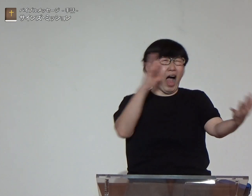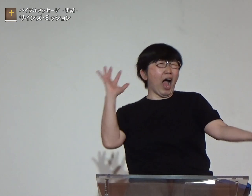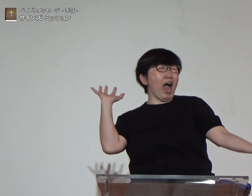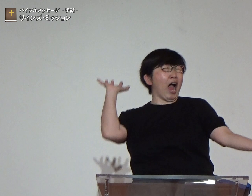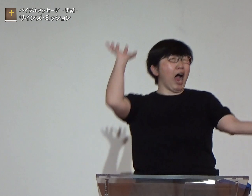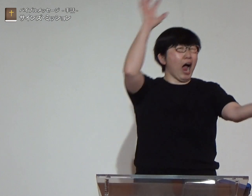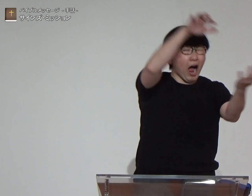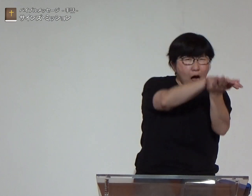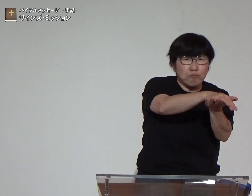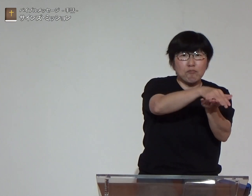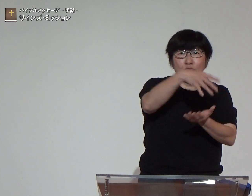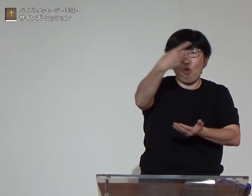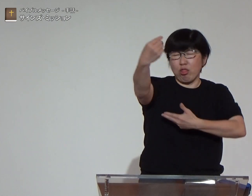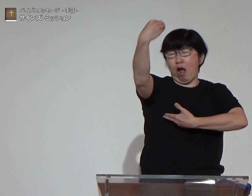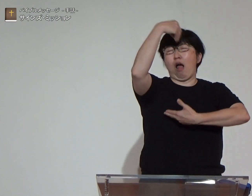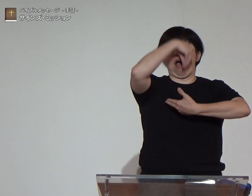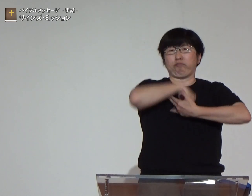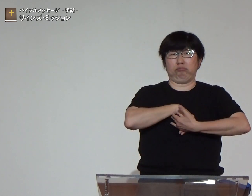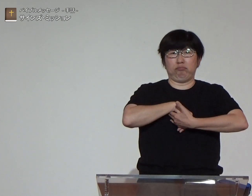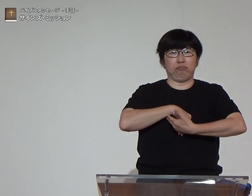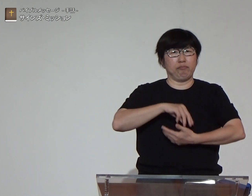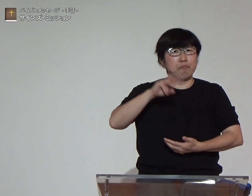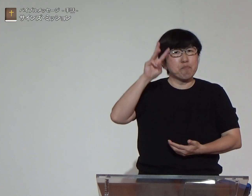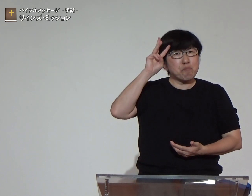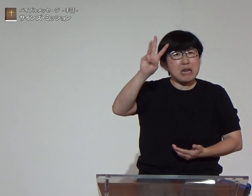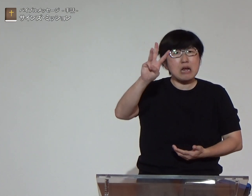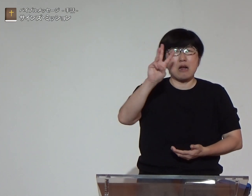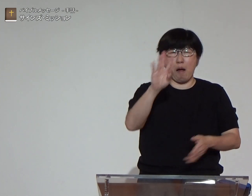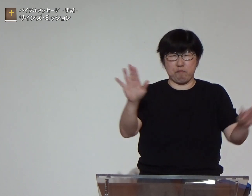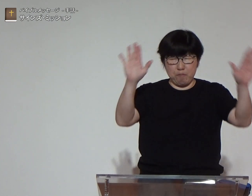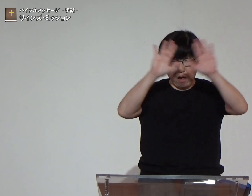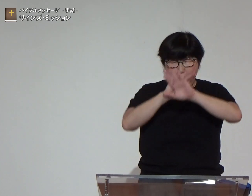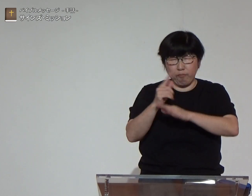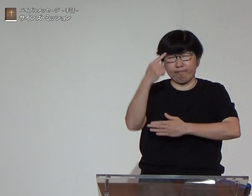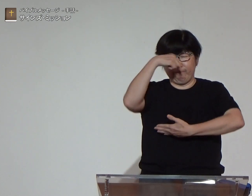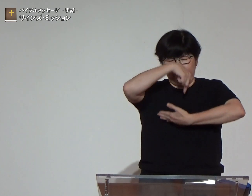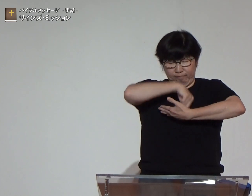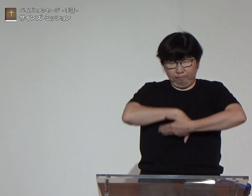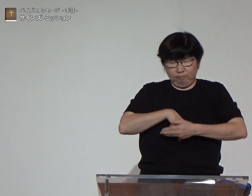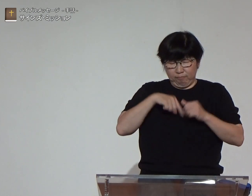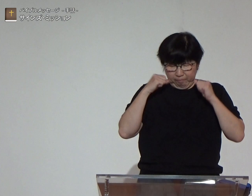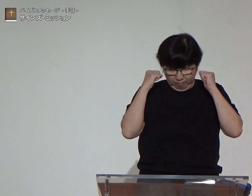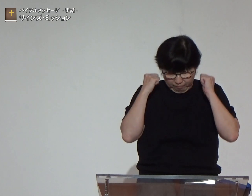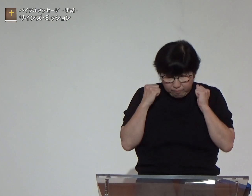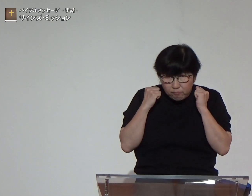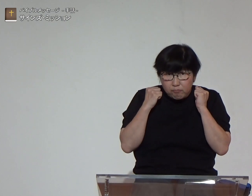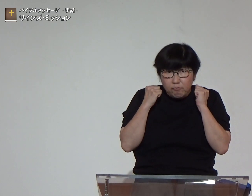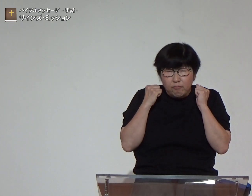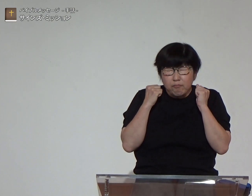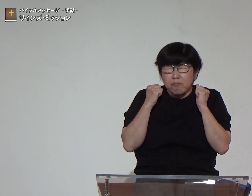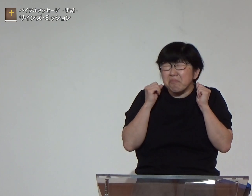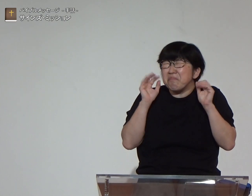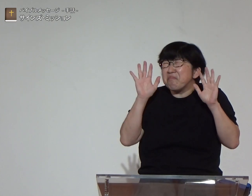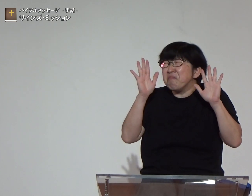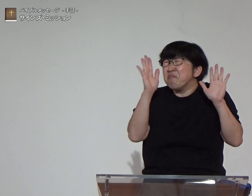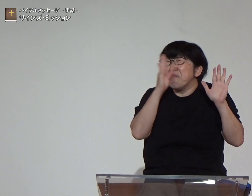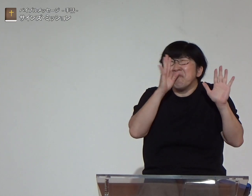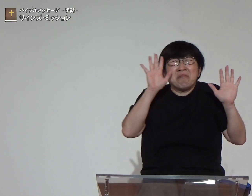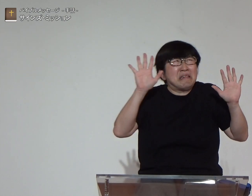画により大きな魚が現れヨナを飲み込んでしまいますヨナは魚の腹の中で三